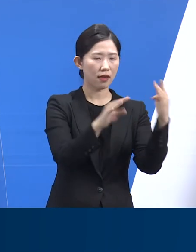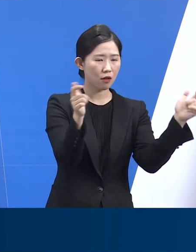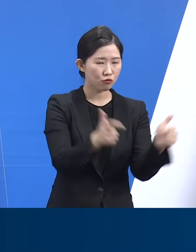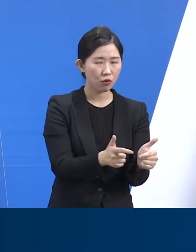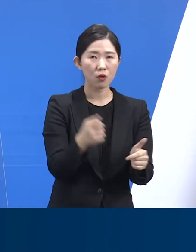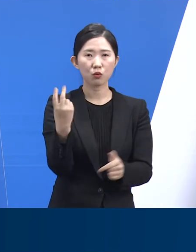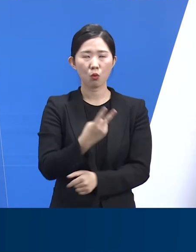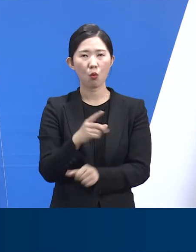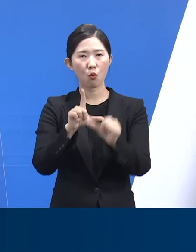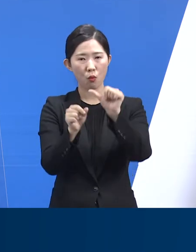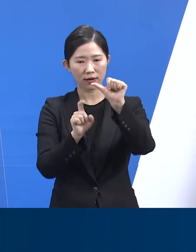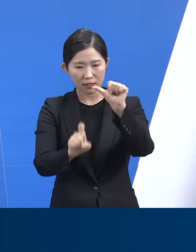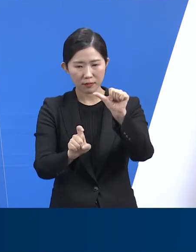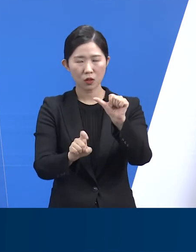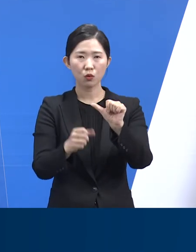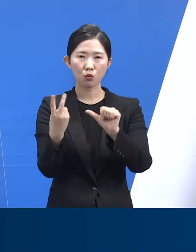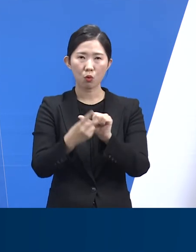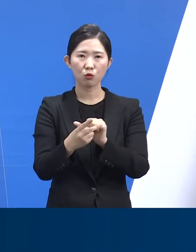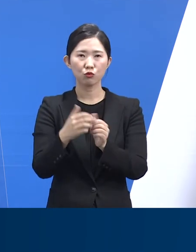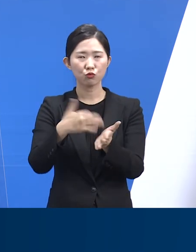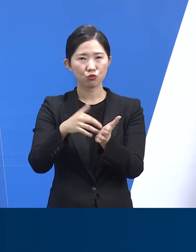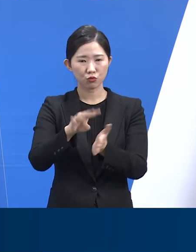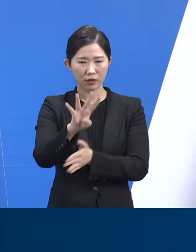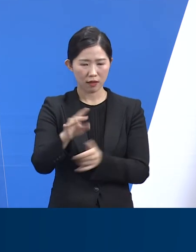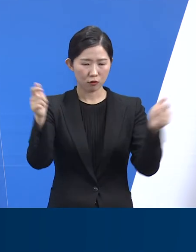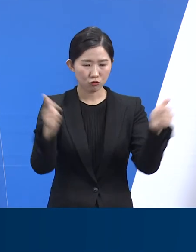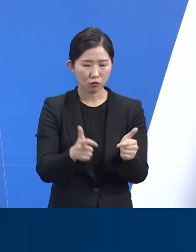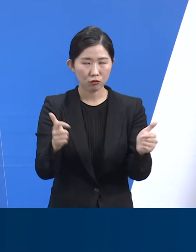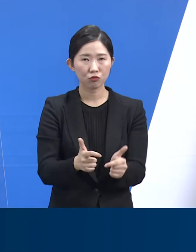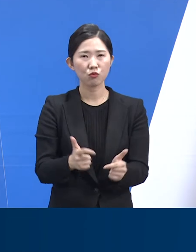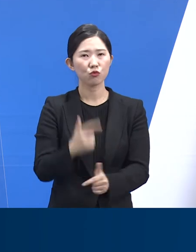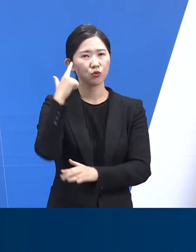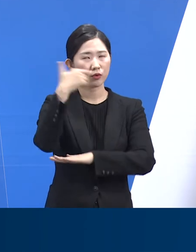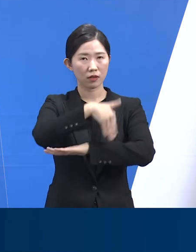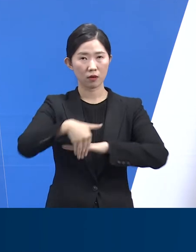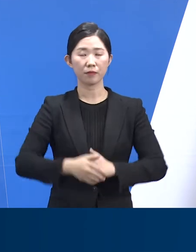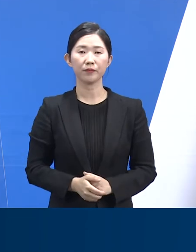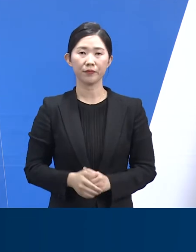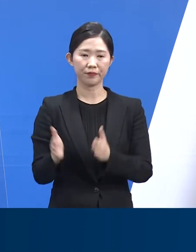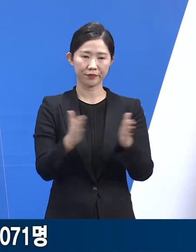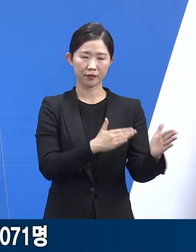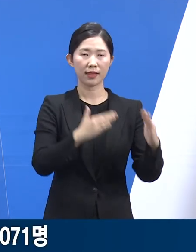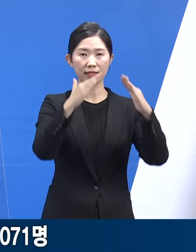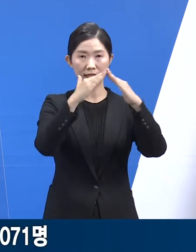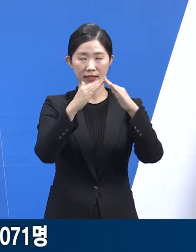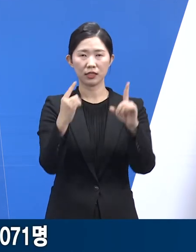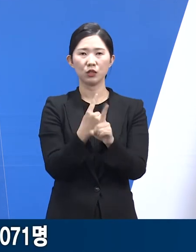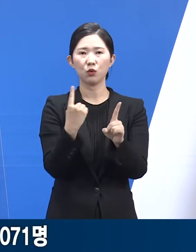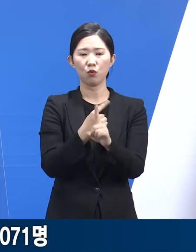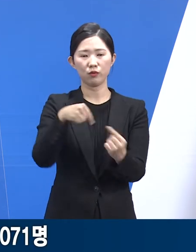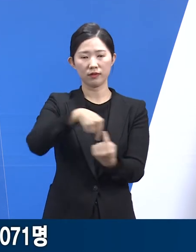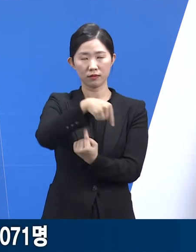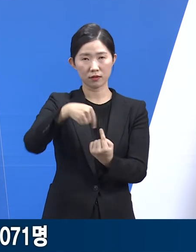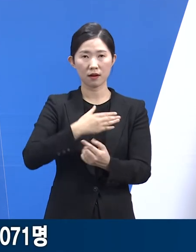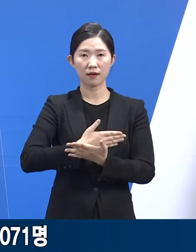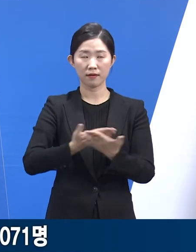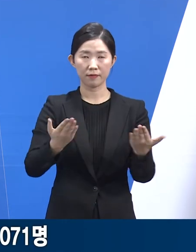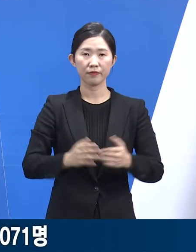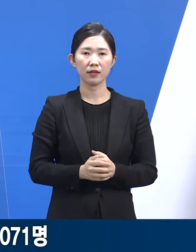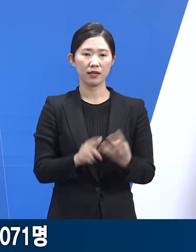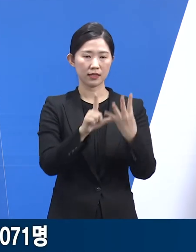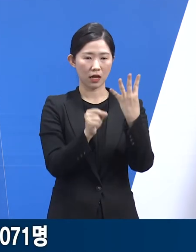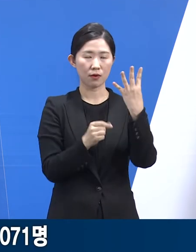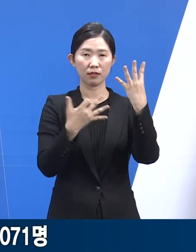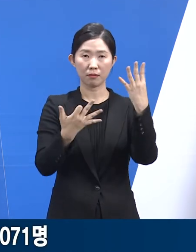5개소 운영을 추가적으로 중단할 예정입니다. 다음은 재택치료 운영 현황입니다. 4월 18일 18시 기준 도내